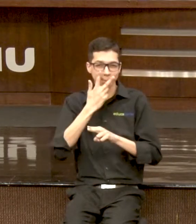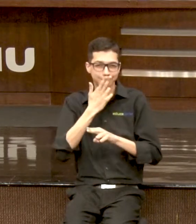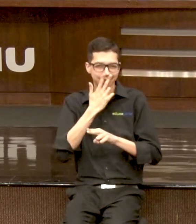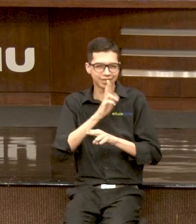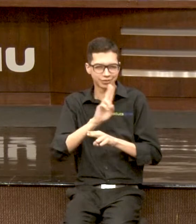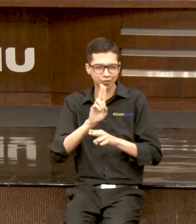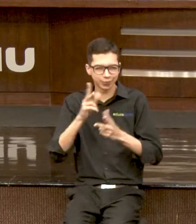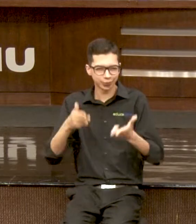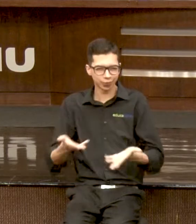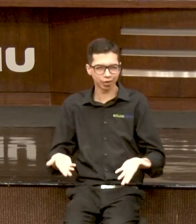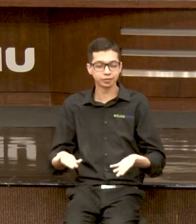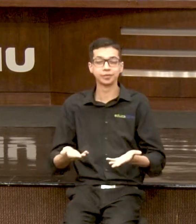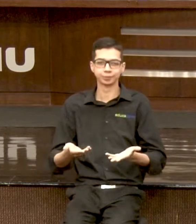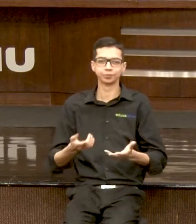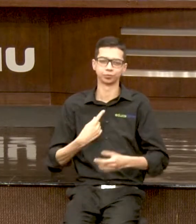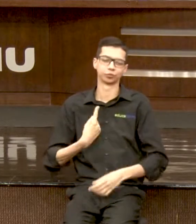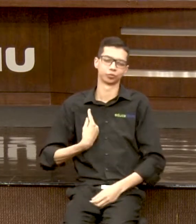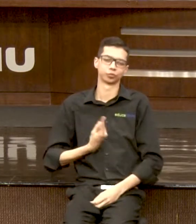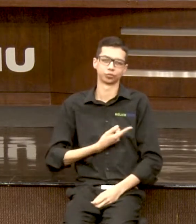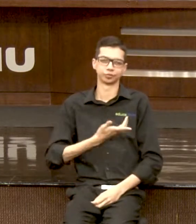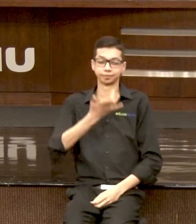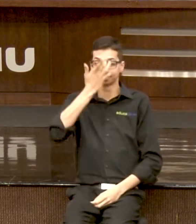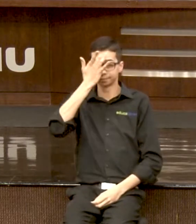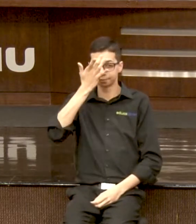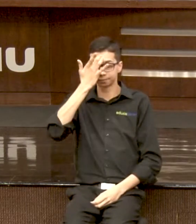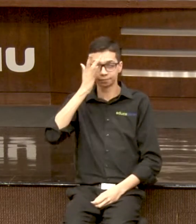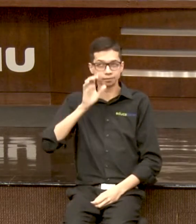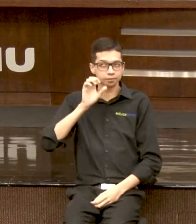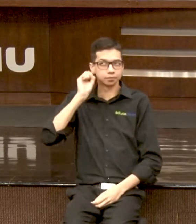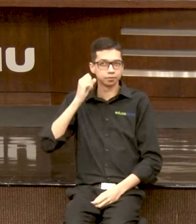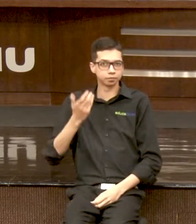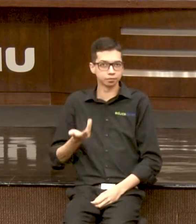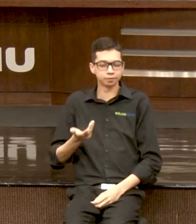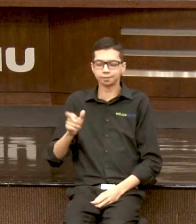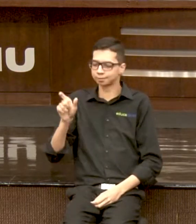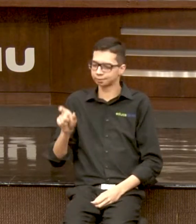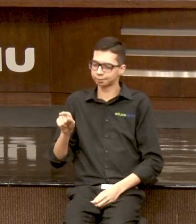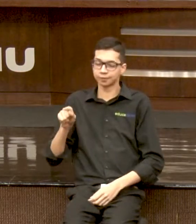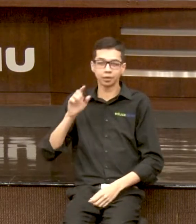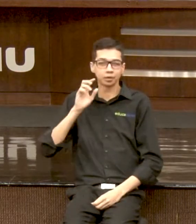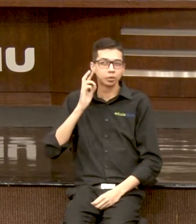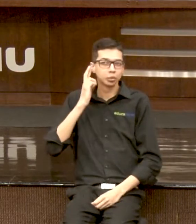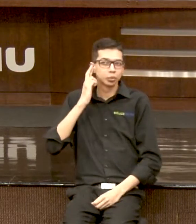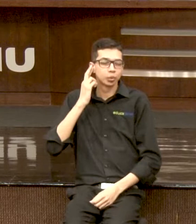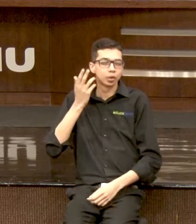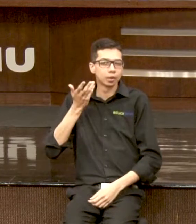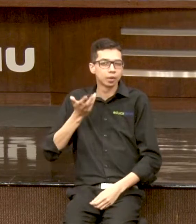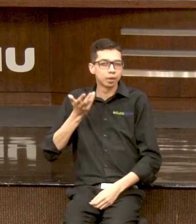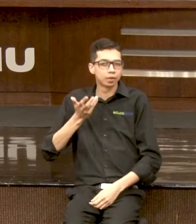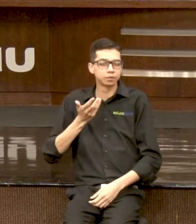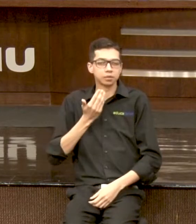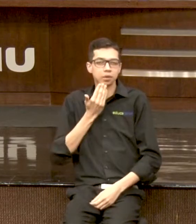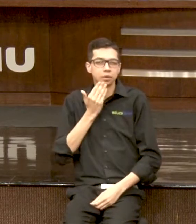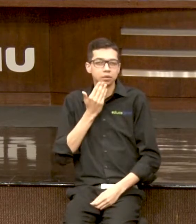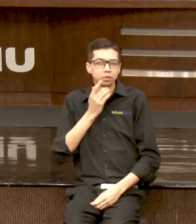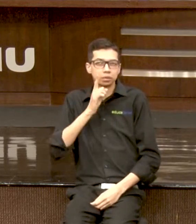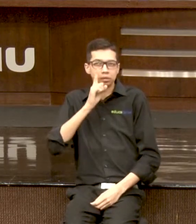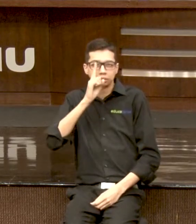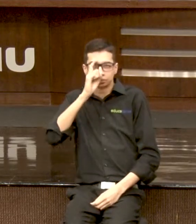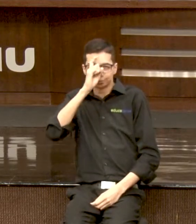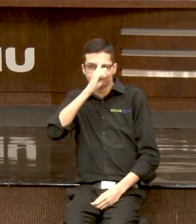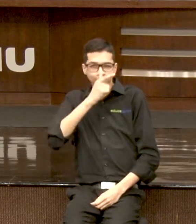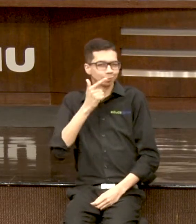a discriminação objetiva. E a pessoa com uma perda leve pode ter dificuldade. Então, a vez que a professora digitar,